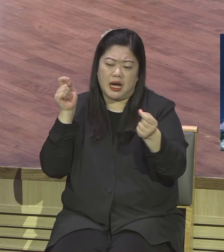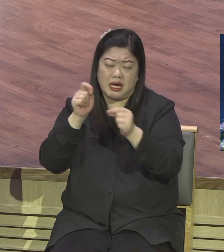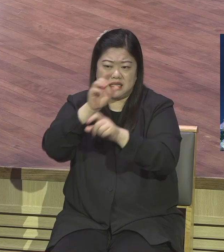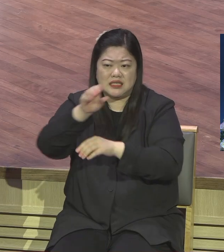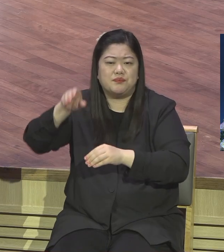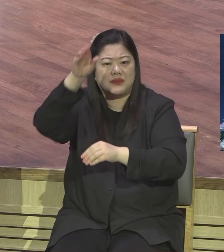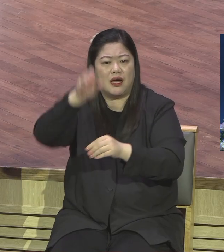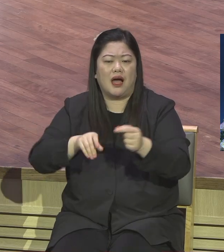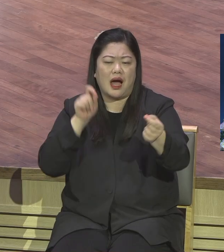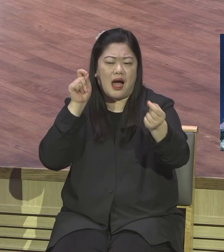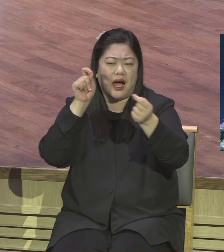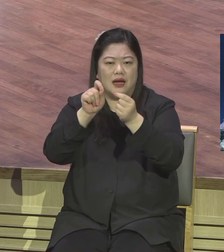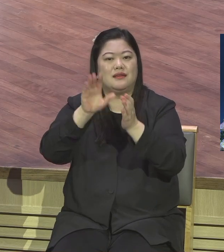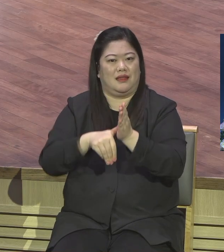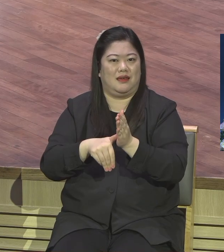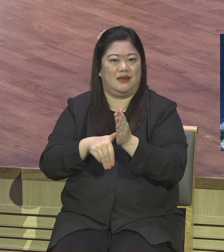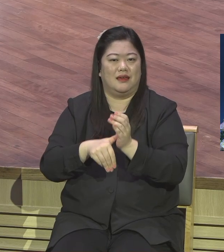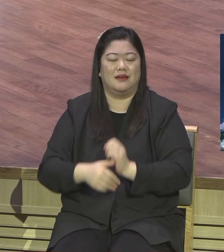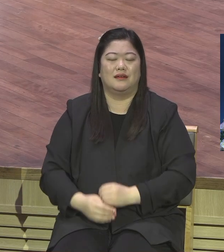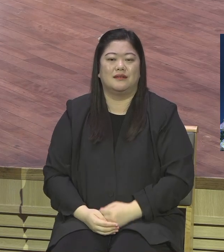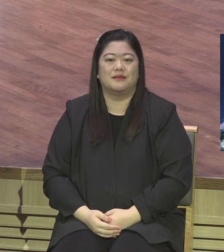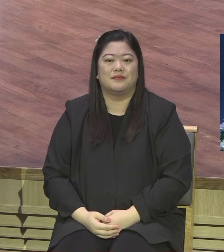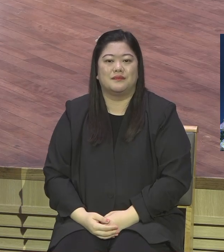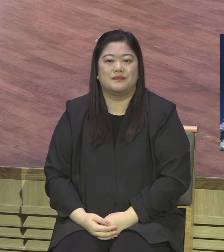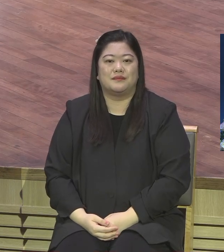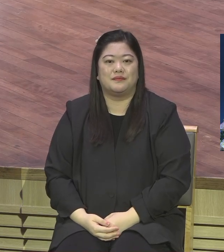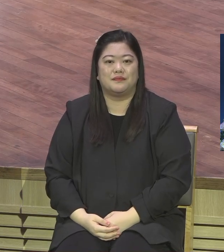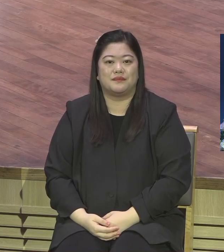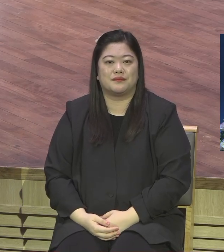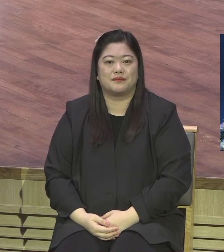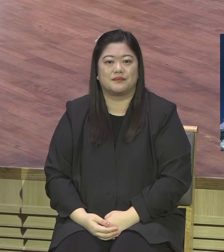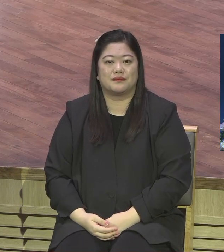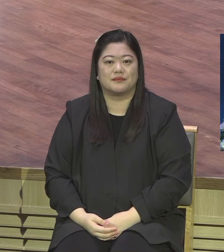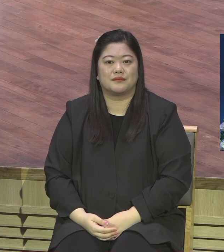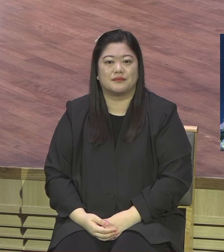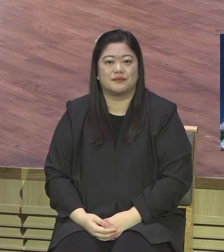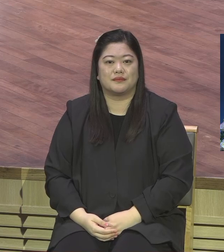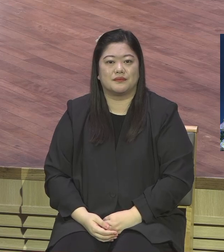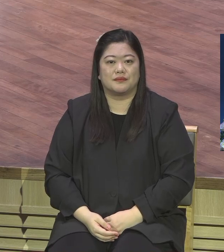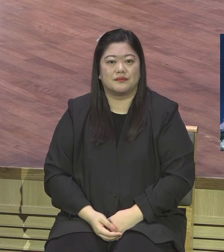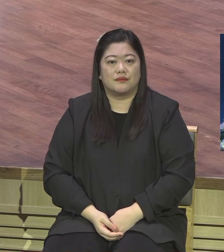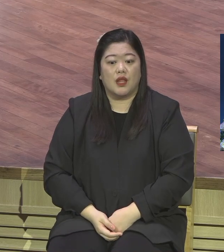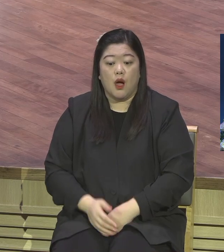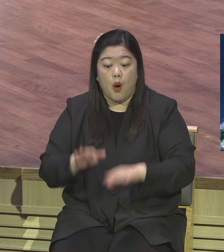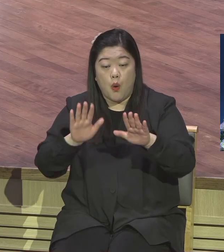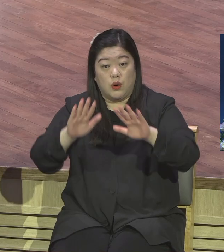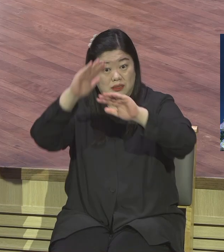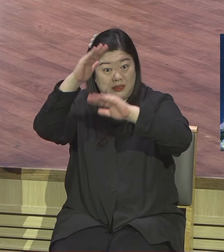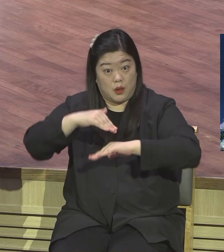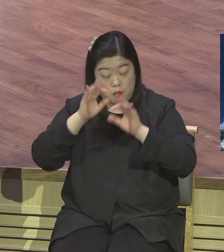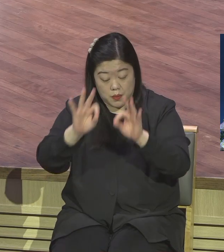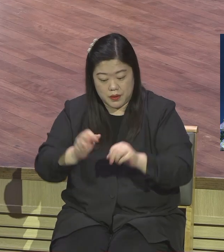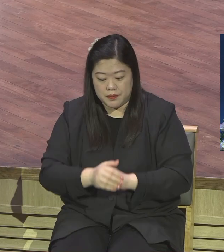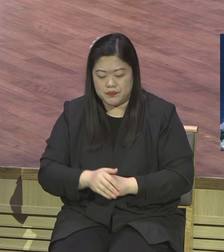시간표가 왔다 이 말이에요 오늘 본문에 이어지는 내용을 보면 예수님께서 처음으로 제자들에게